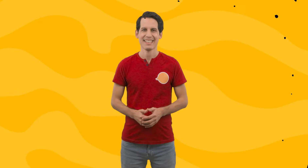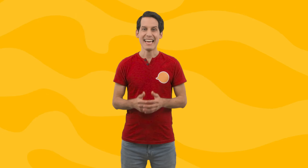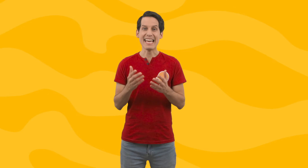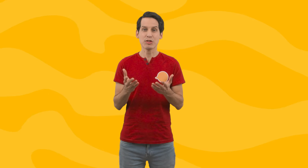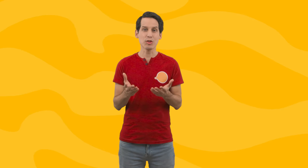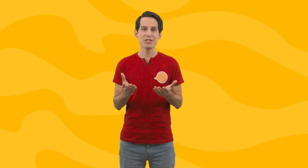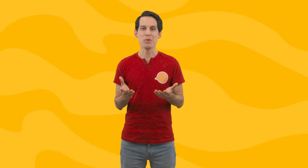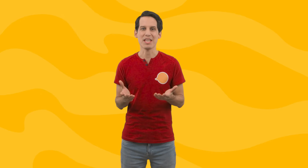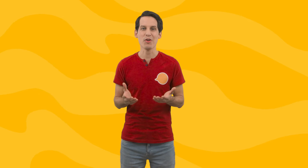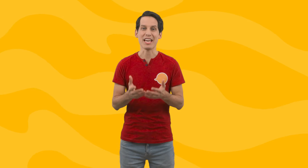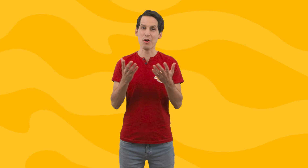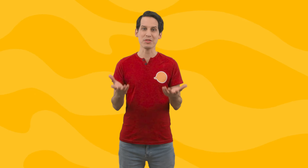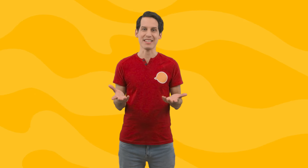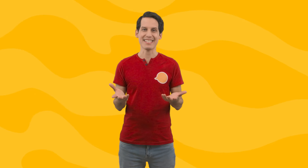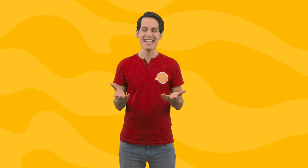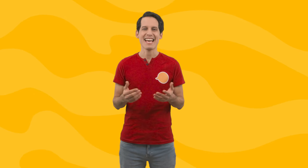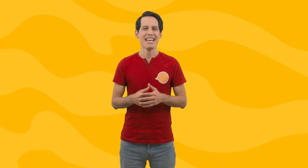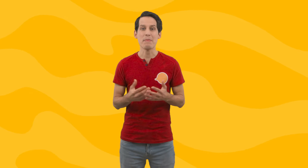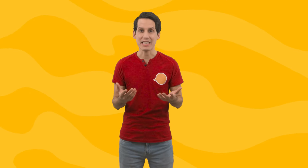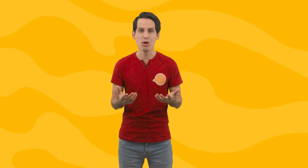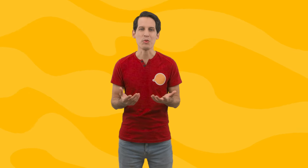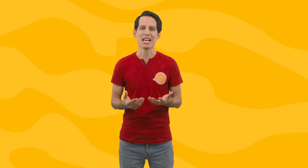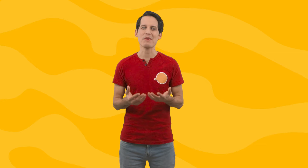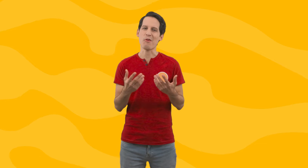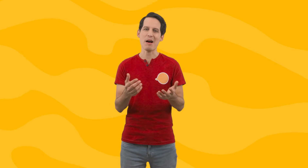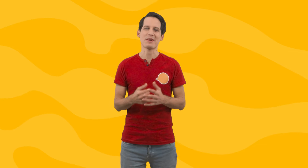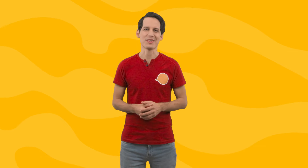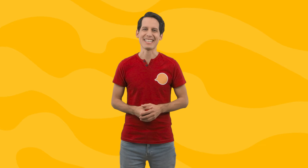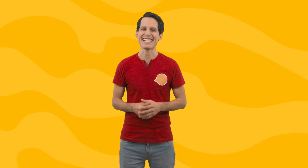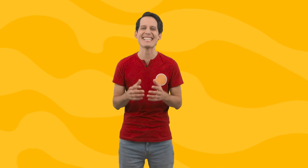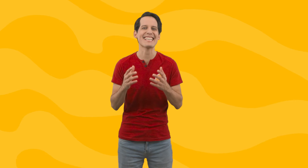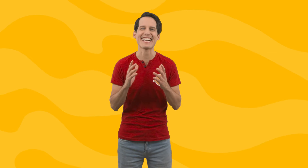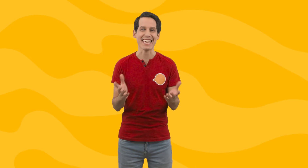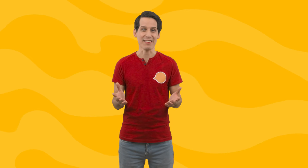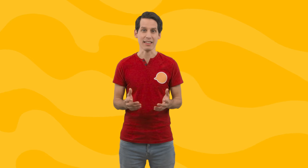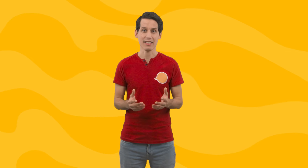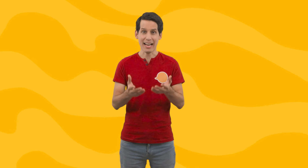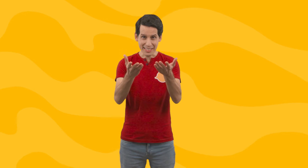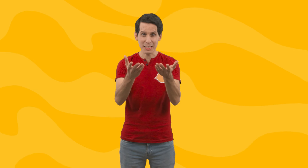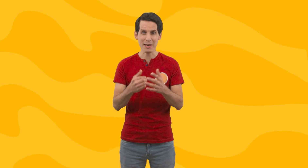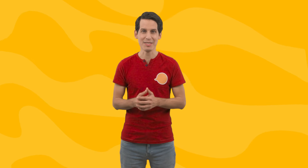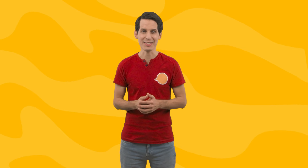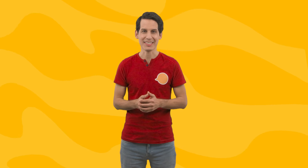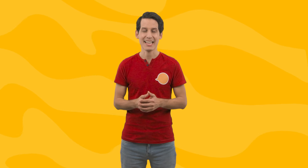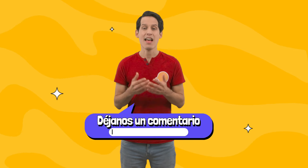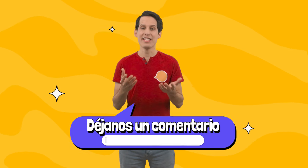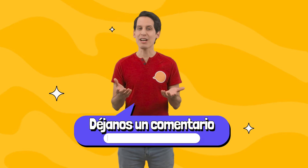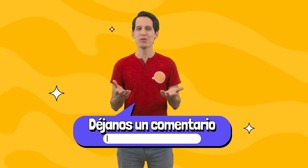En todos estos videos de cómo se dice He aprendido a comunicarme con más personas ¡Es increíble! ¿A ti qué te pareció? Déjame un